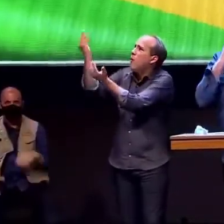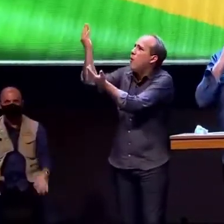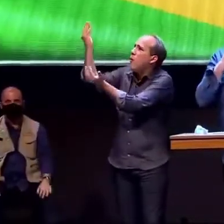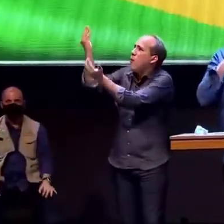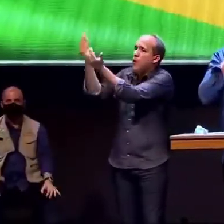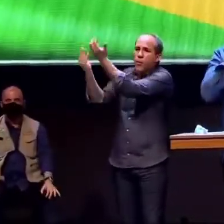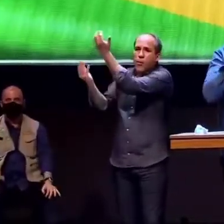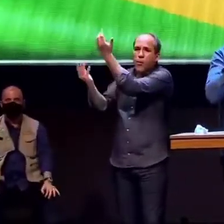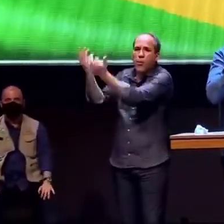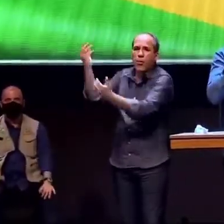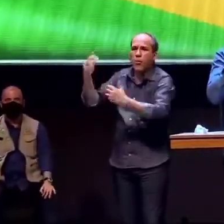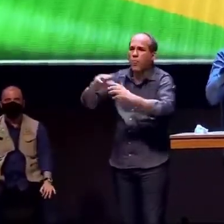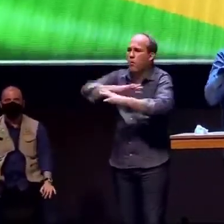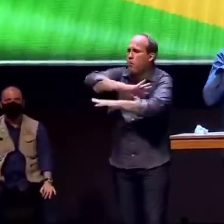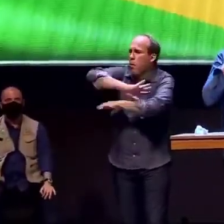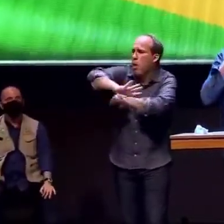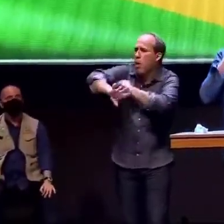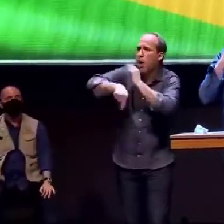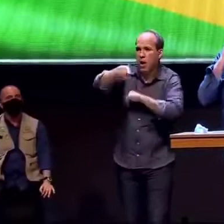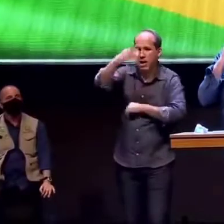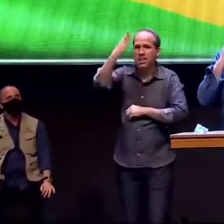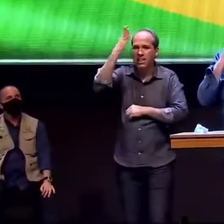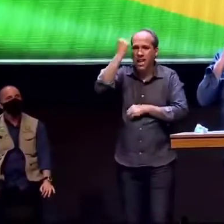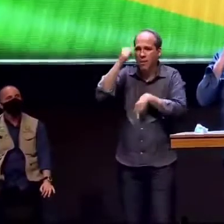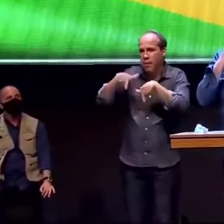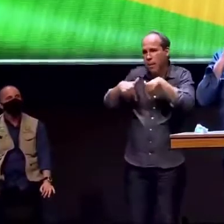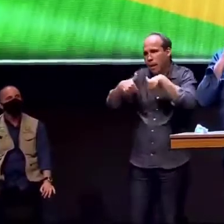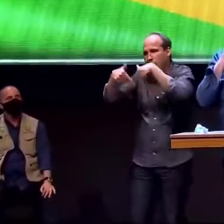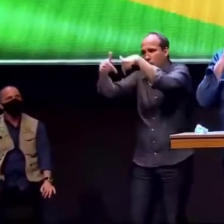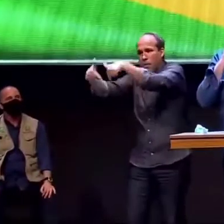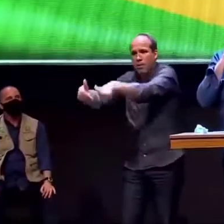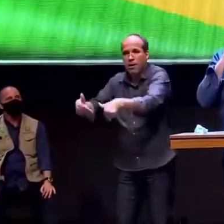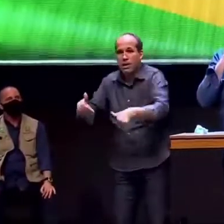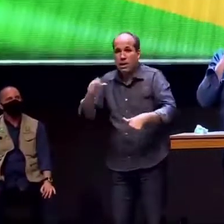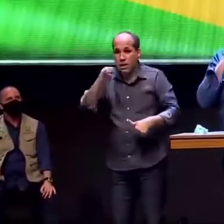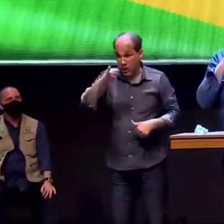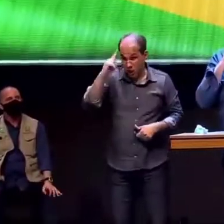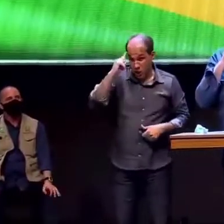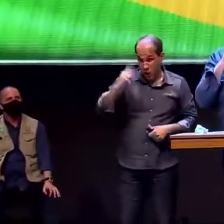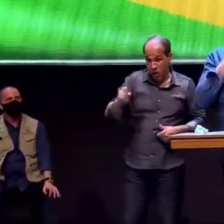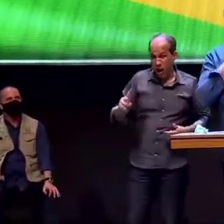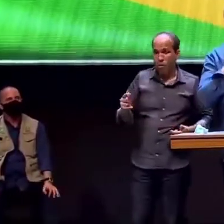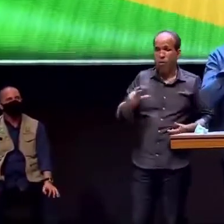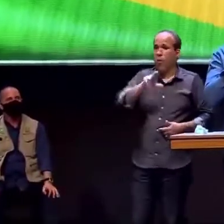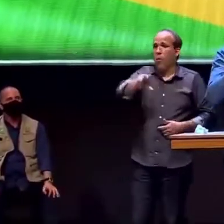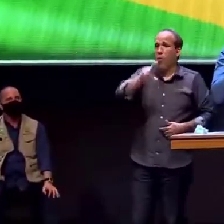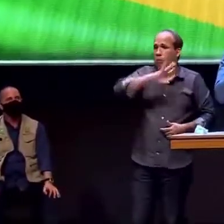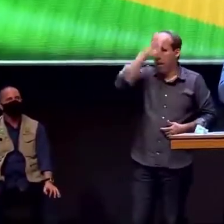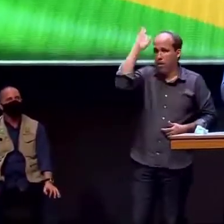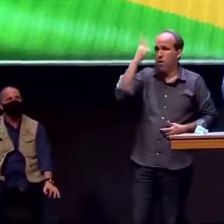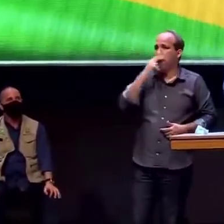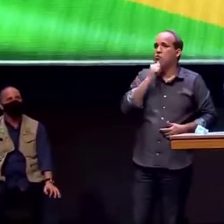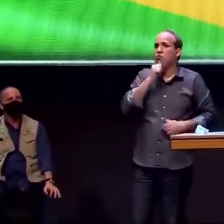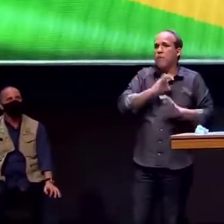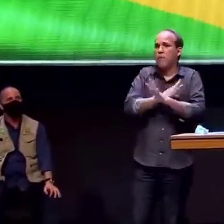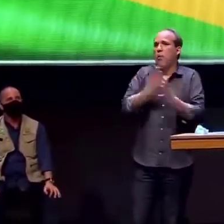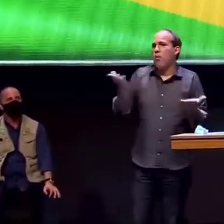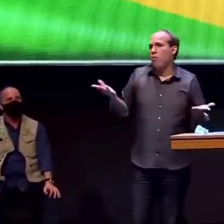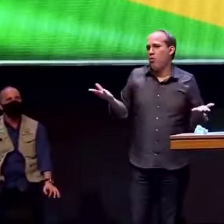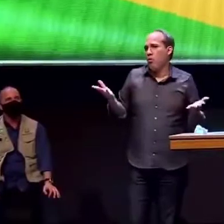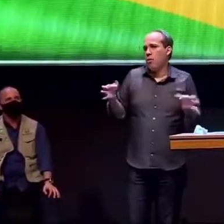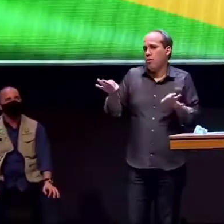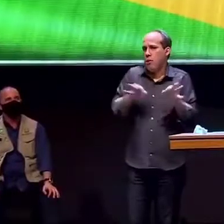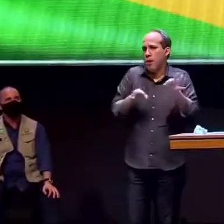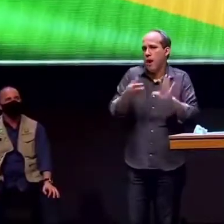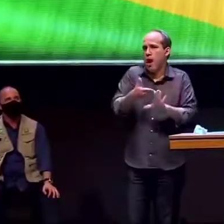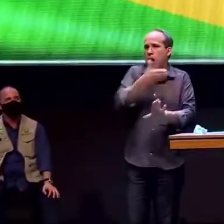ou um princípio de tumulto se não soubesse não seriam bombeiros ou não estariam preparados para tal e eu comecei